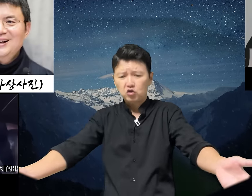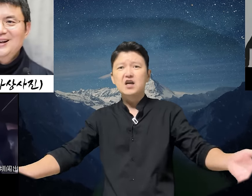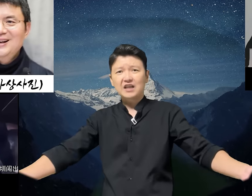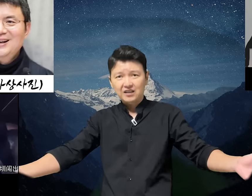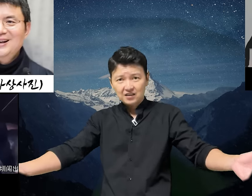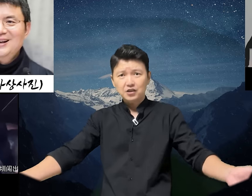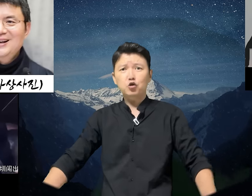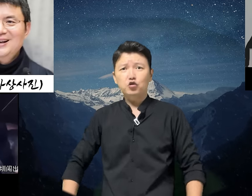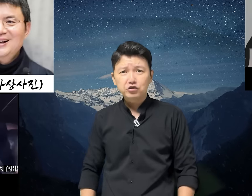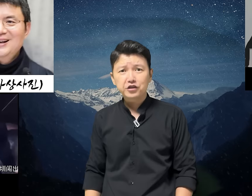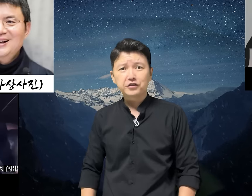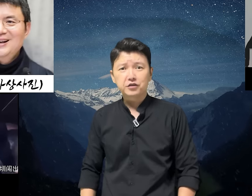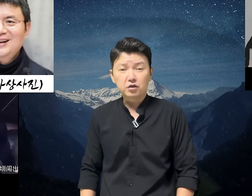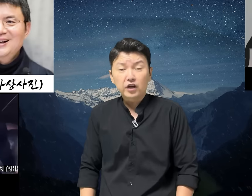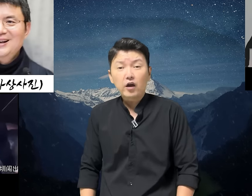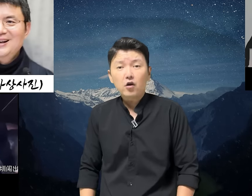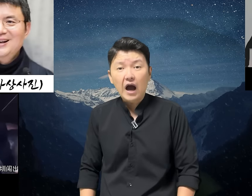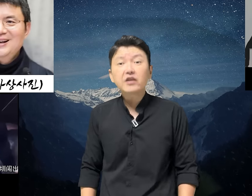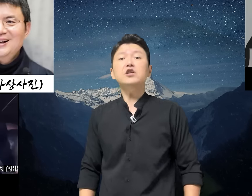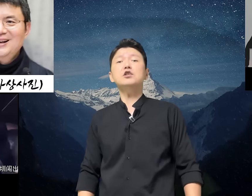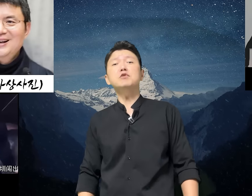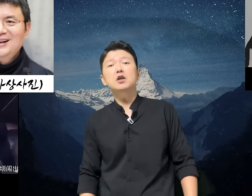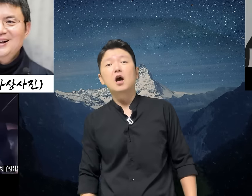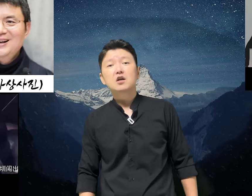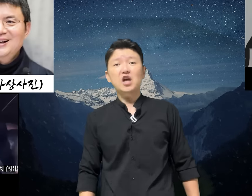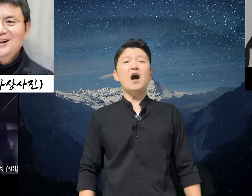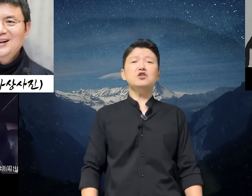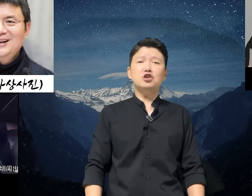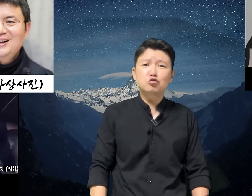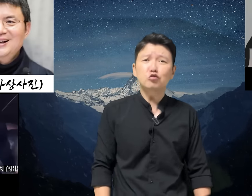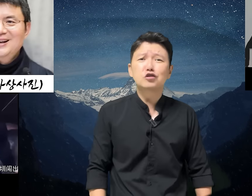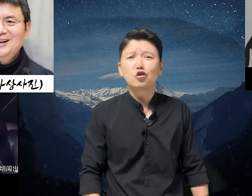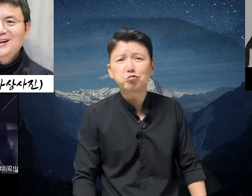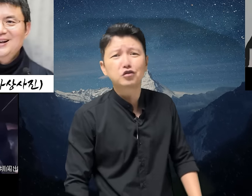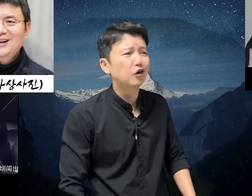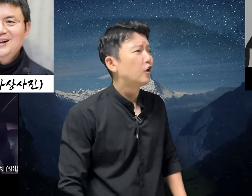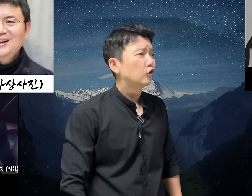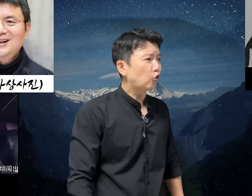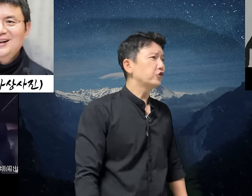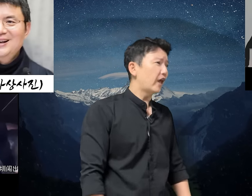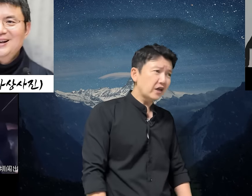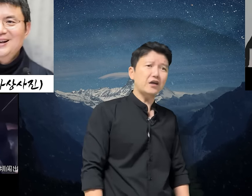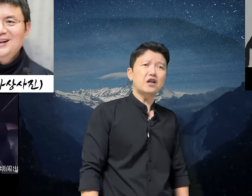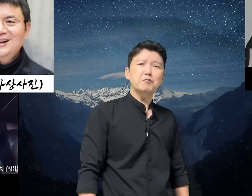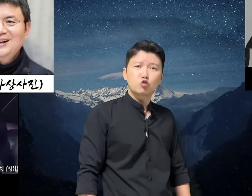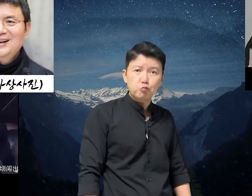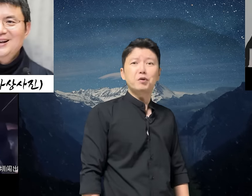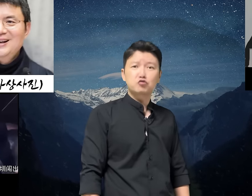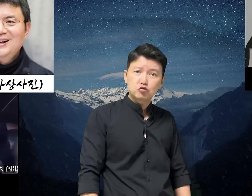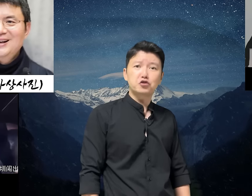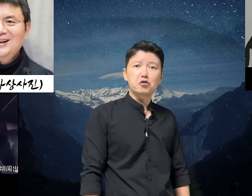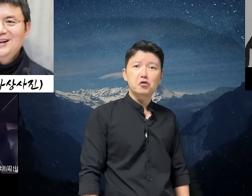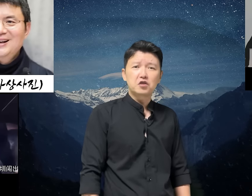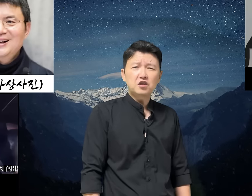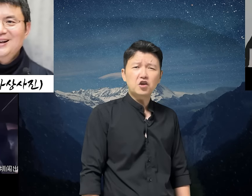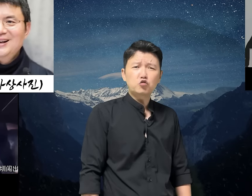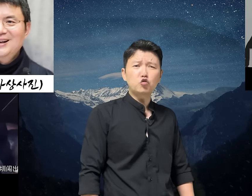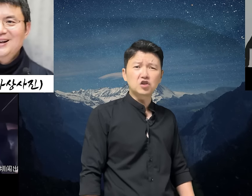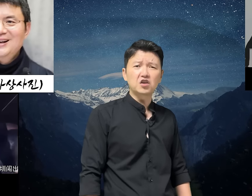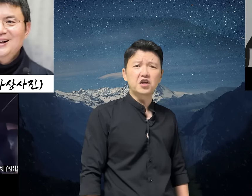따라다니고 있는데 그래요 알겠습니다 짱지둥 크놈 그거 또 내 얘기라면 굿뻑 죽죠 그렇게 뚜청이